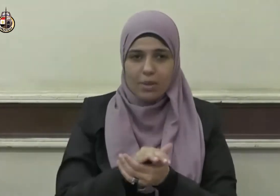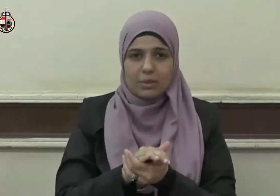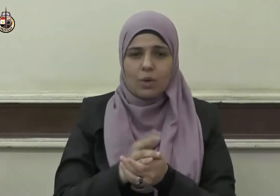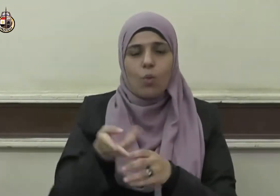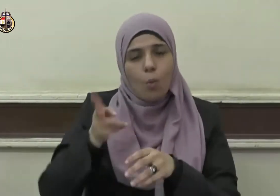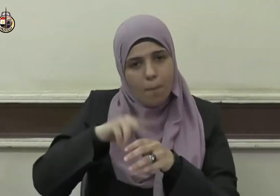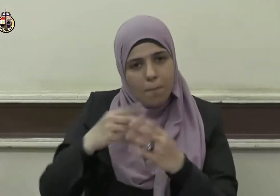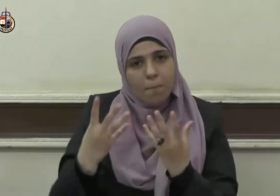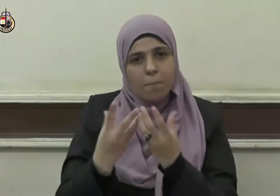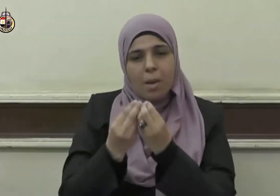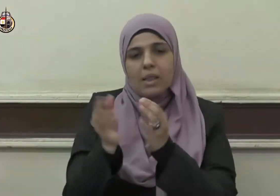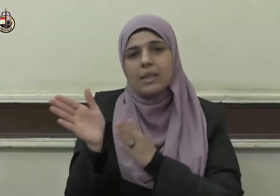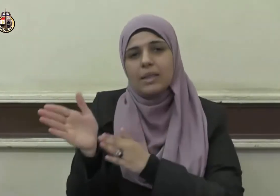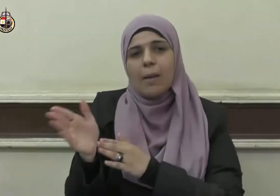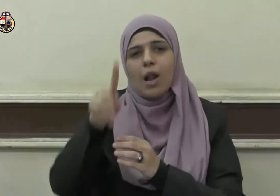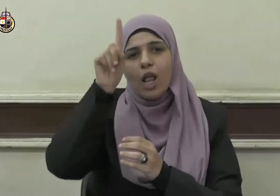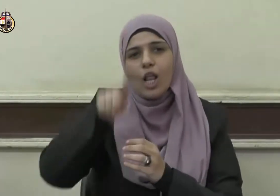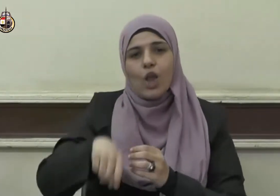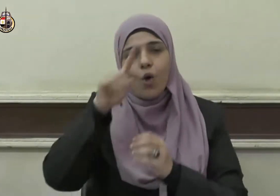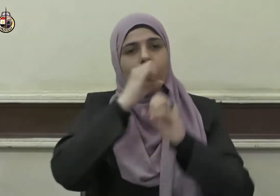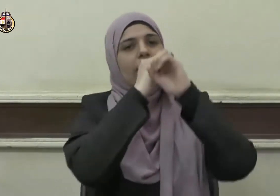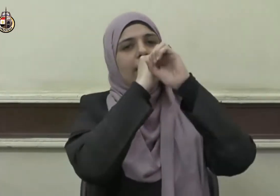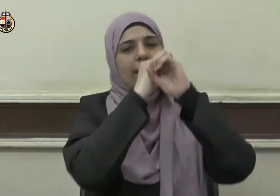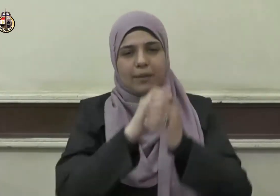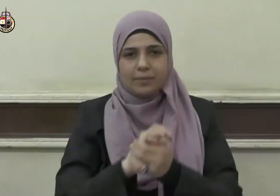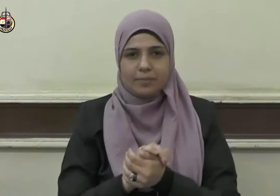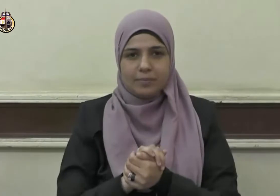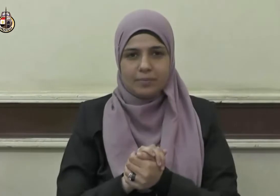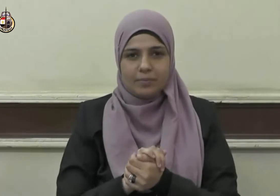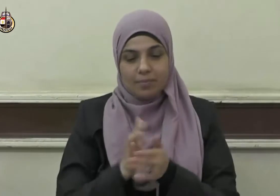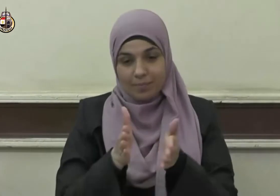تبعهم بإحسان إلى يوم الدين وبعض